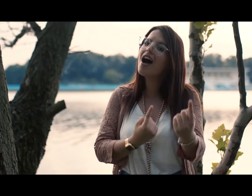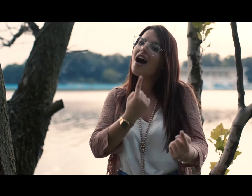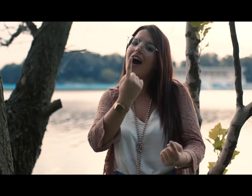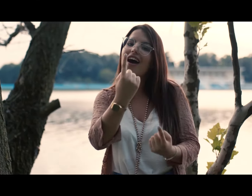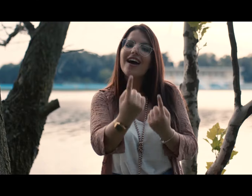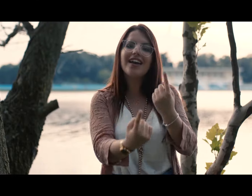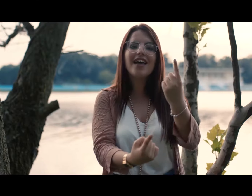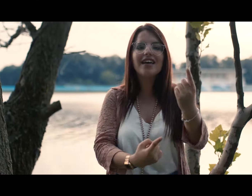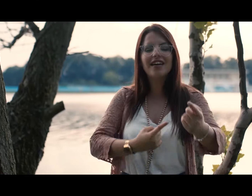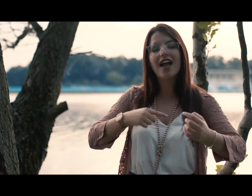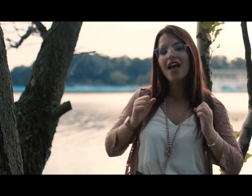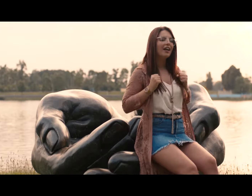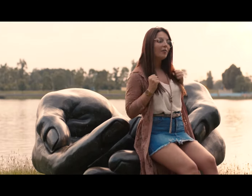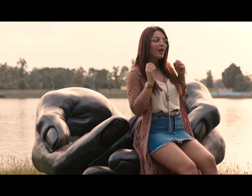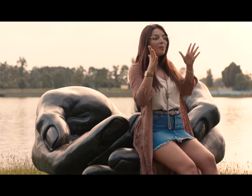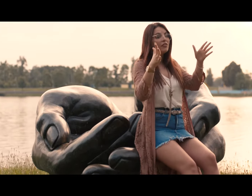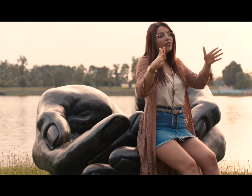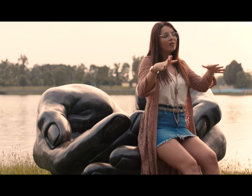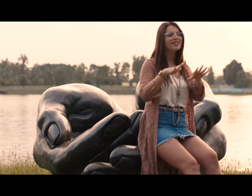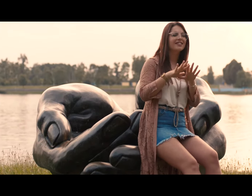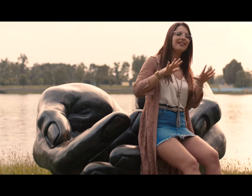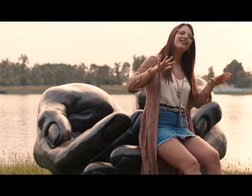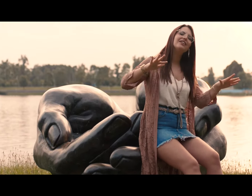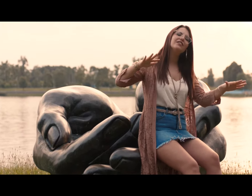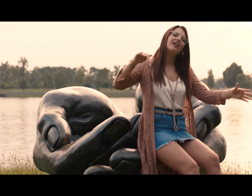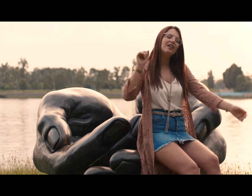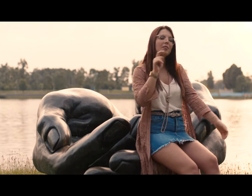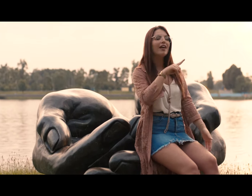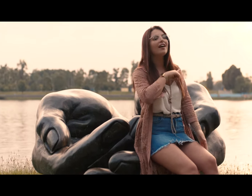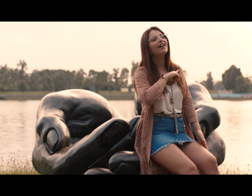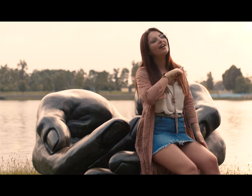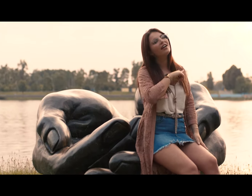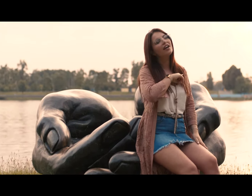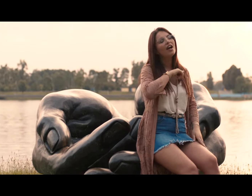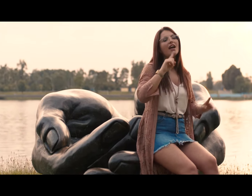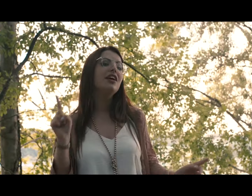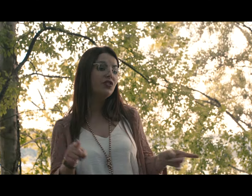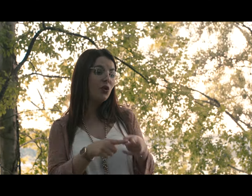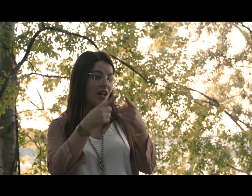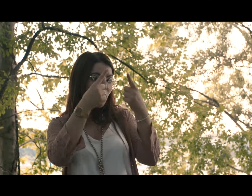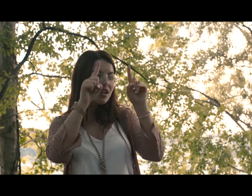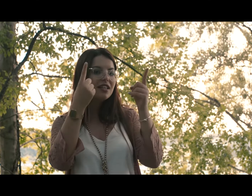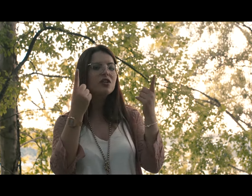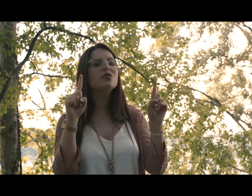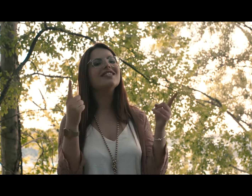Gravitazionale La mia performance riva al mare Dietro le quarte di un